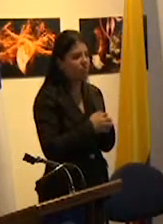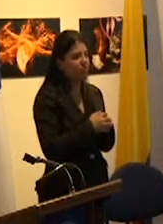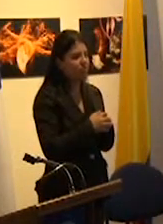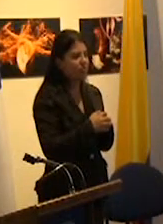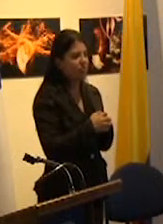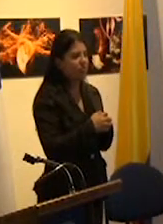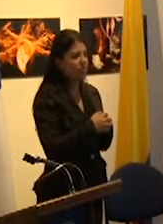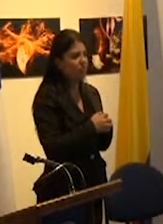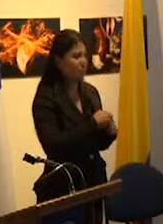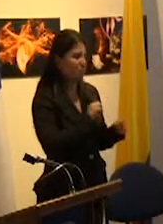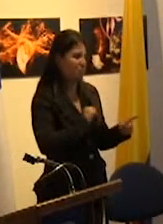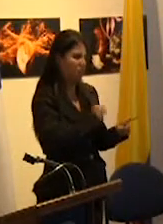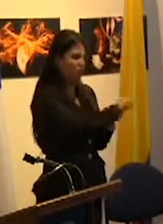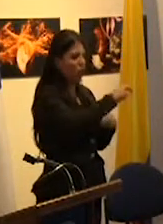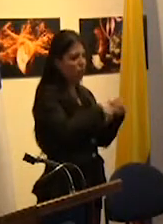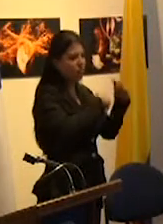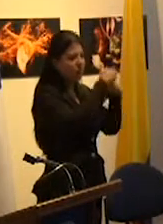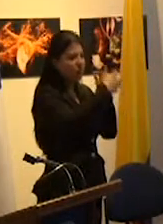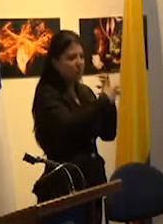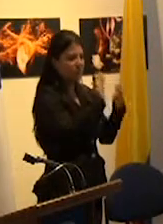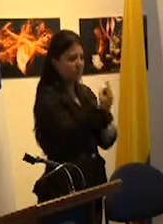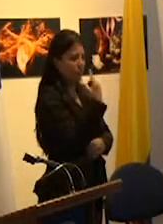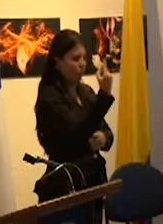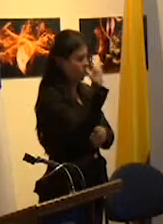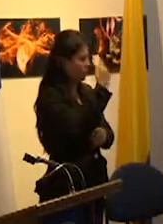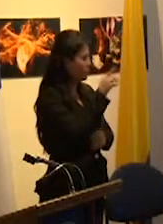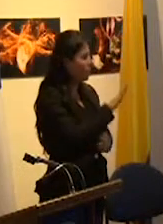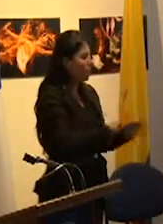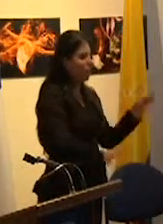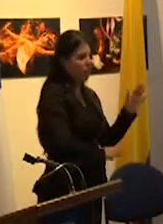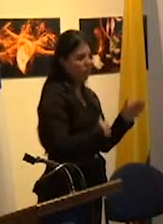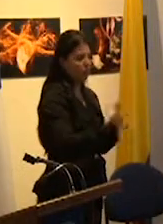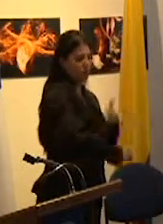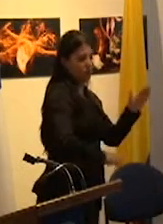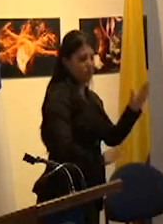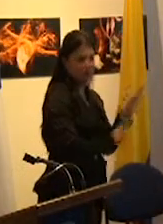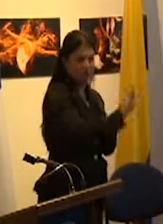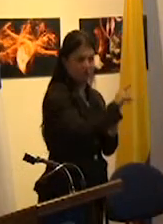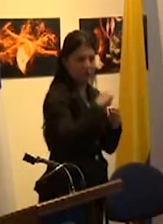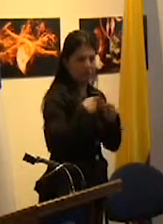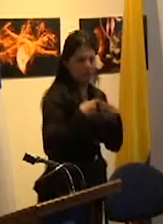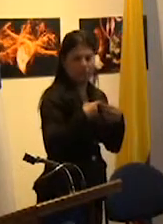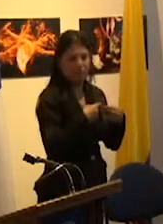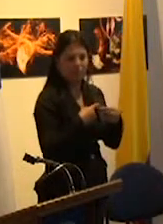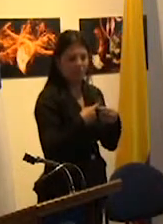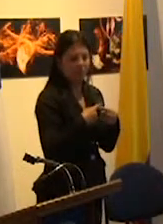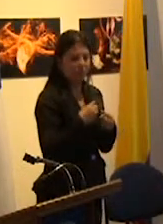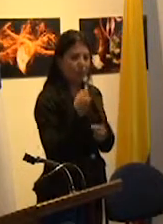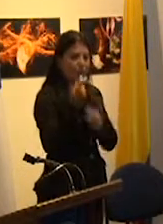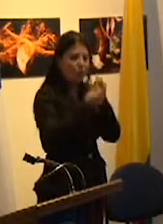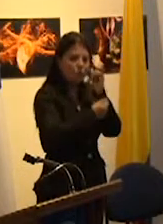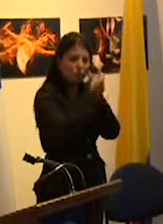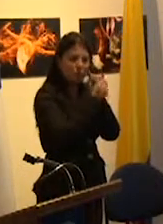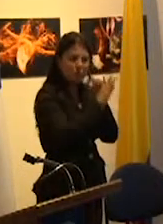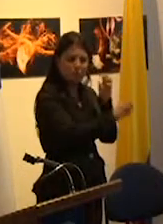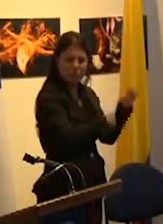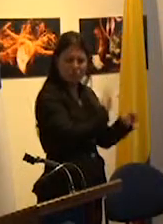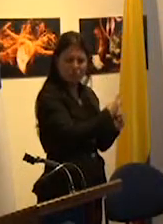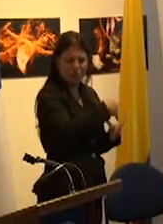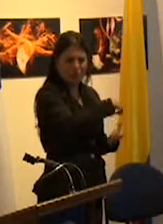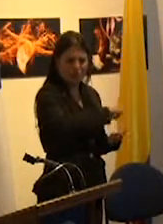capacidad sistémico-política de enfrentar procesos de desarrollo y tensión económica en un mundo globalizado